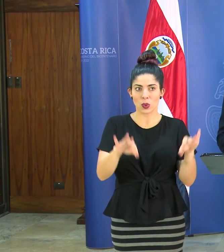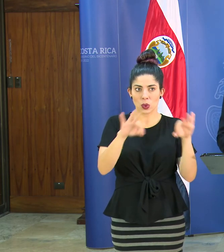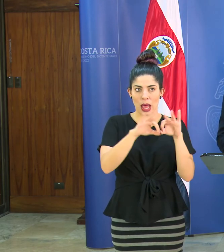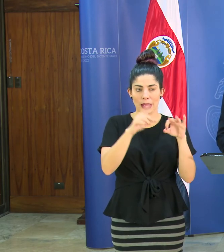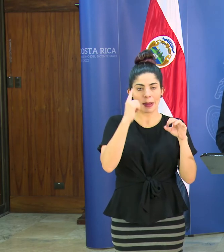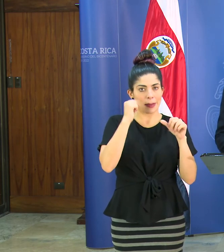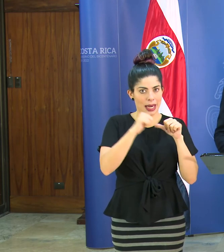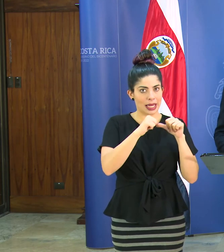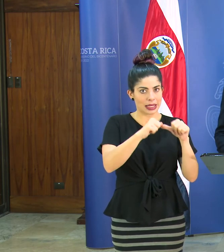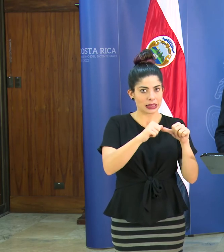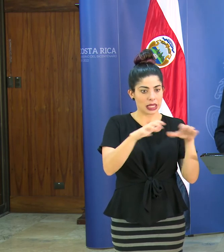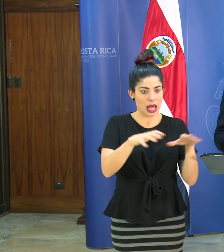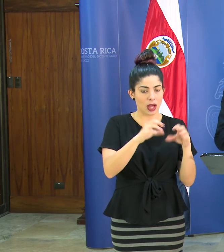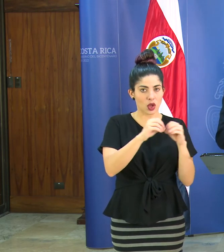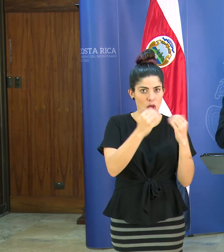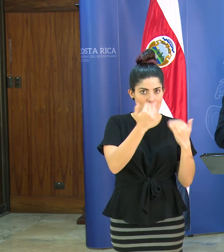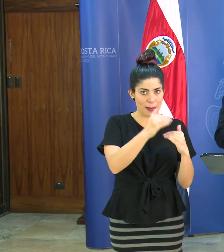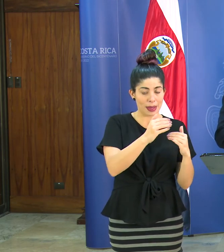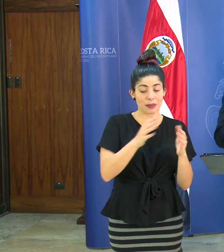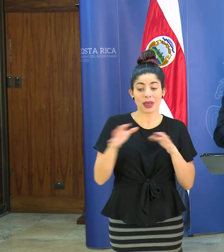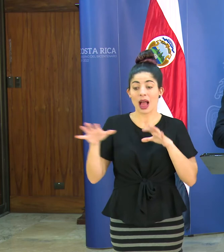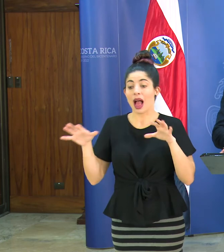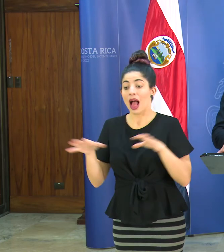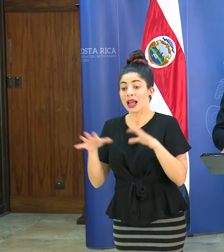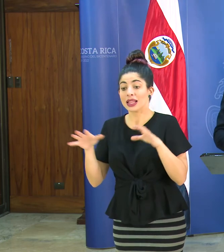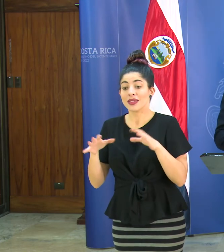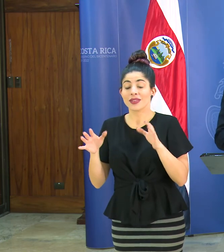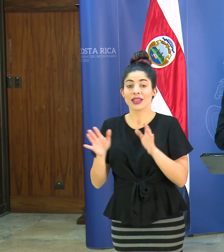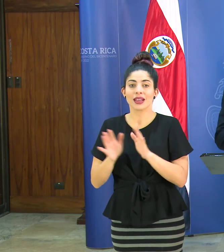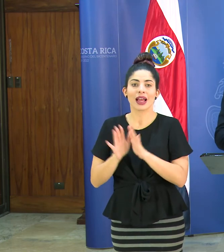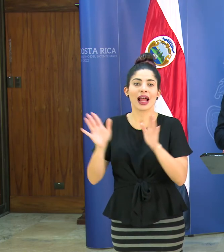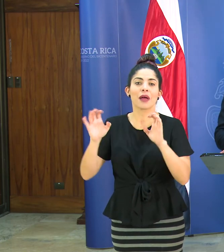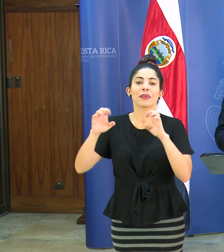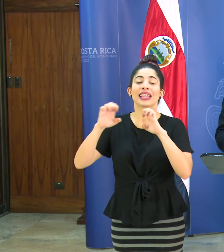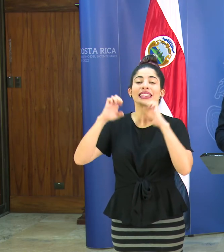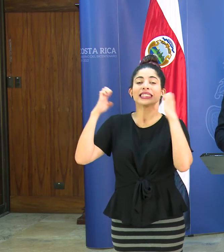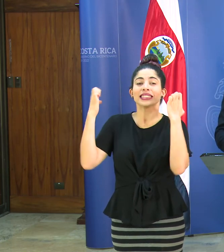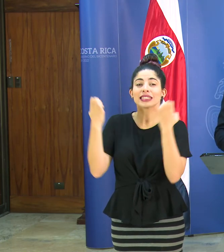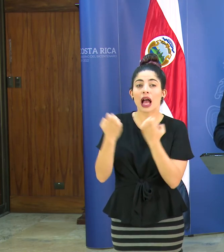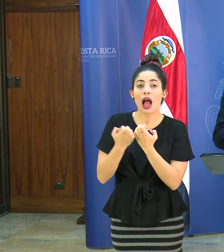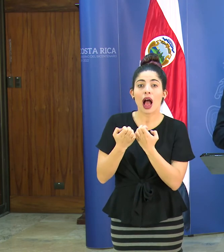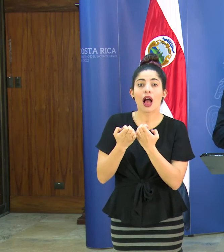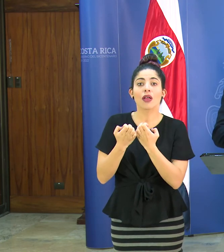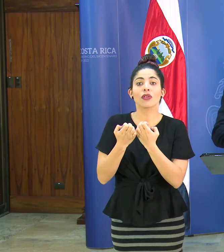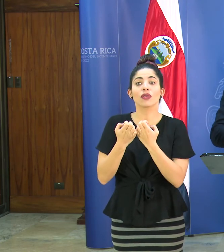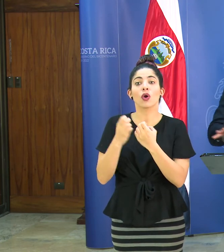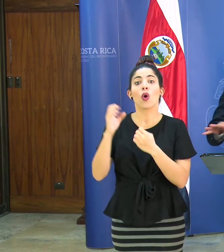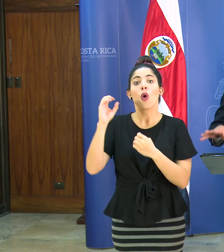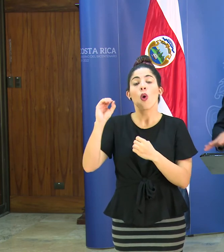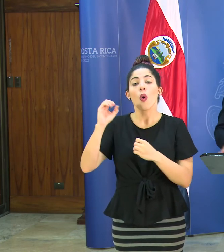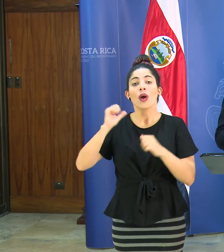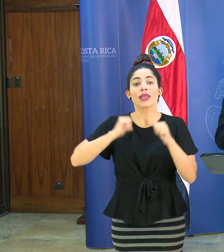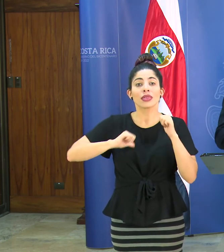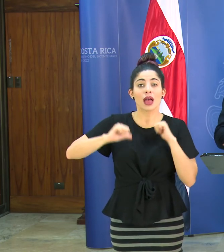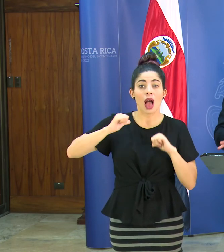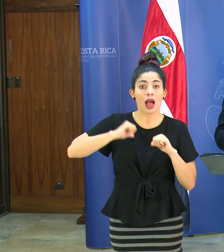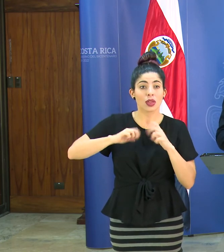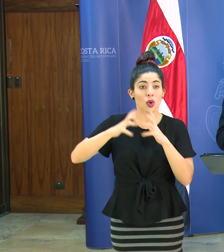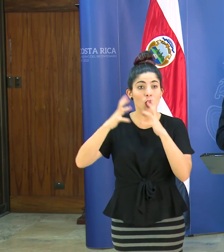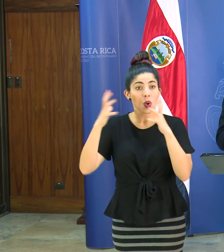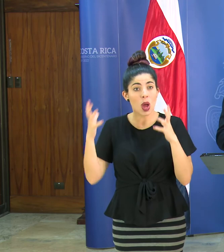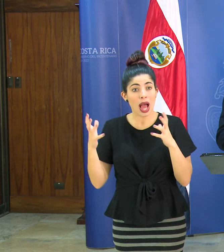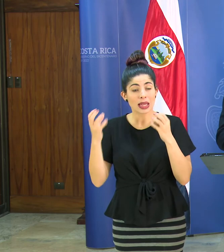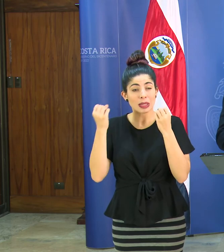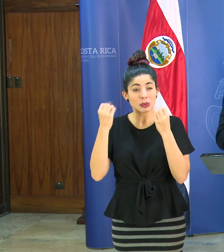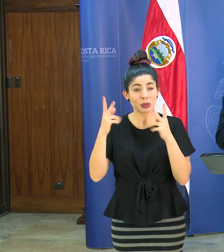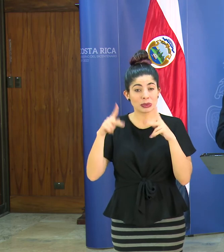desarrollando ya las actividades que se desarrollan generalmente en estadios o a nivel de un teatro grande donde si hay una